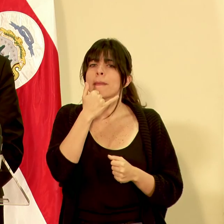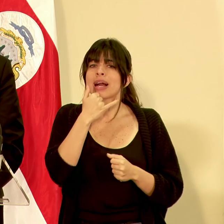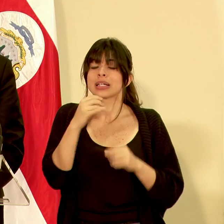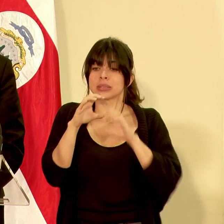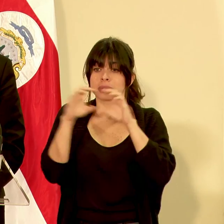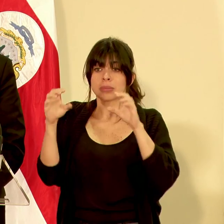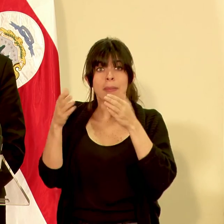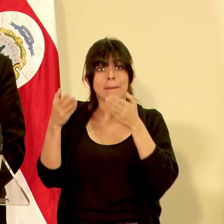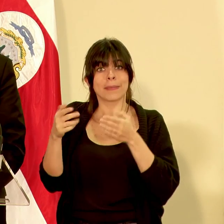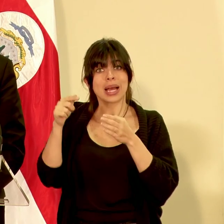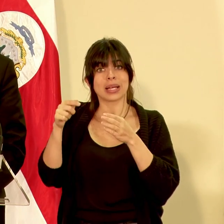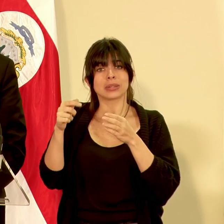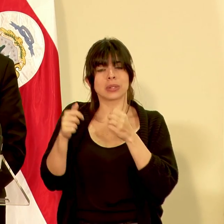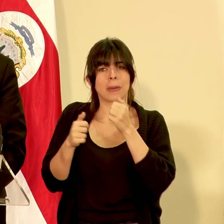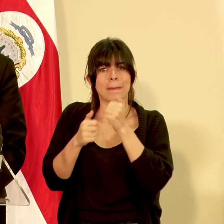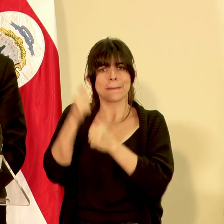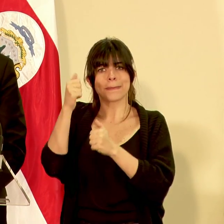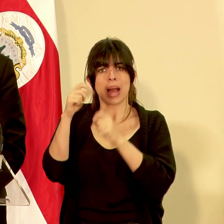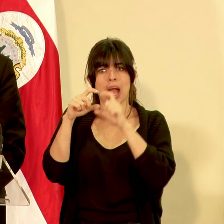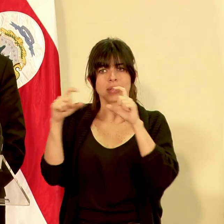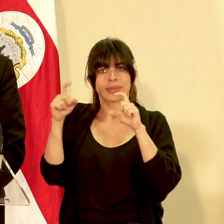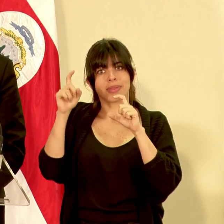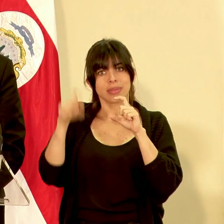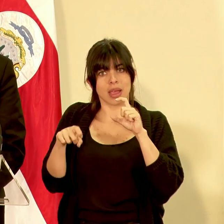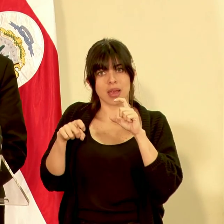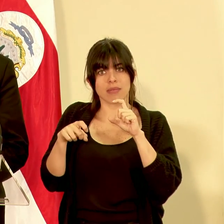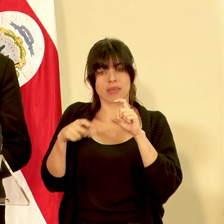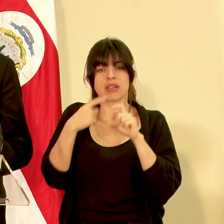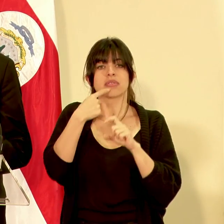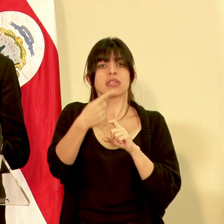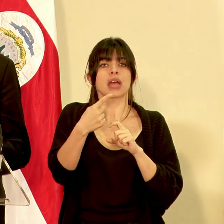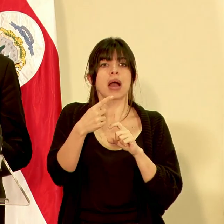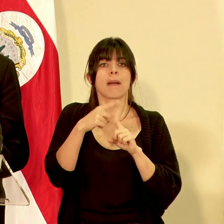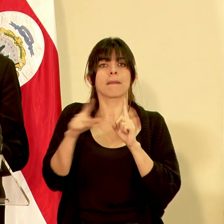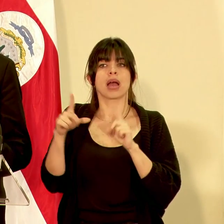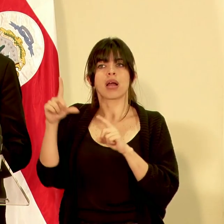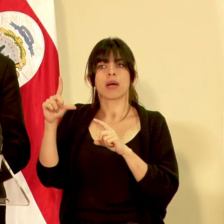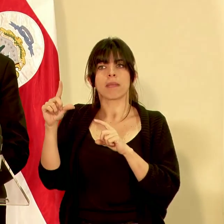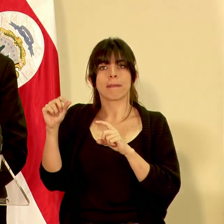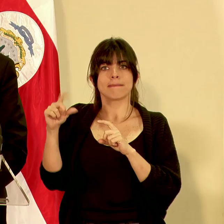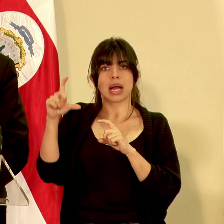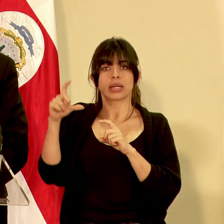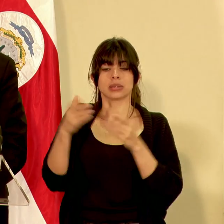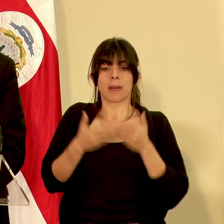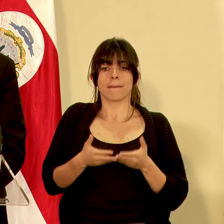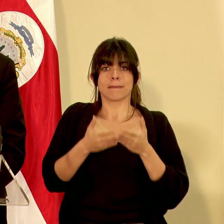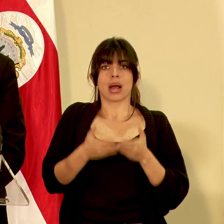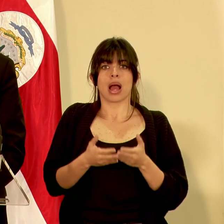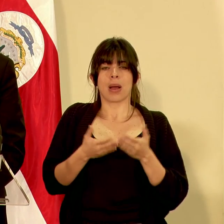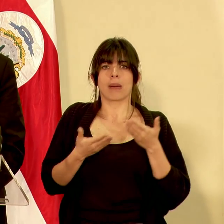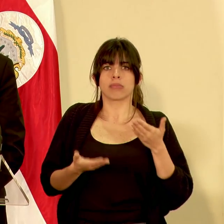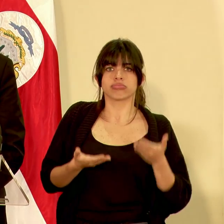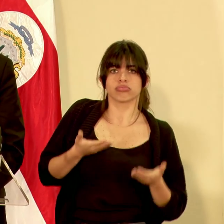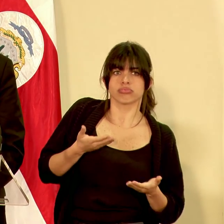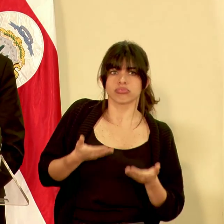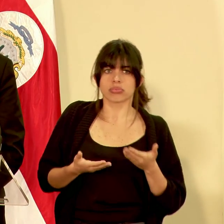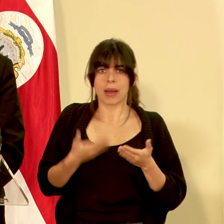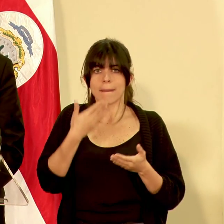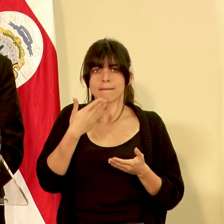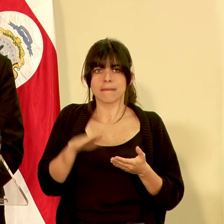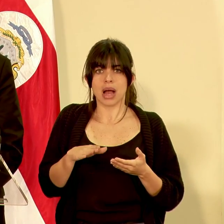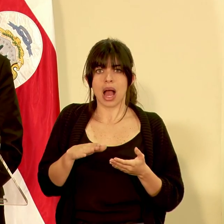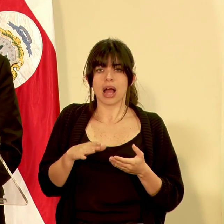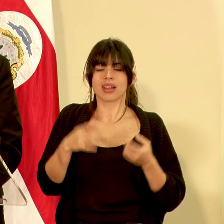contenedores estaban teniendo más peso de lo que se estaba declarando lo que cualquiera era un desbalance en los barcos que llevaba a